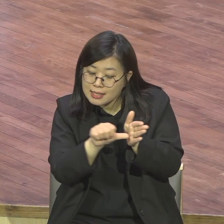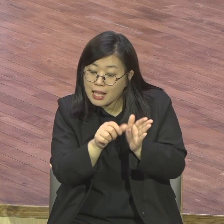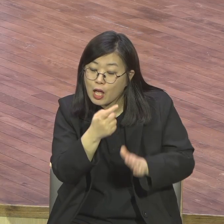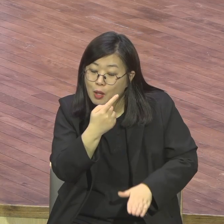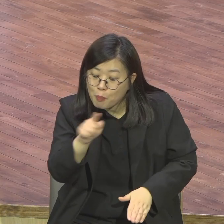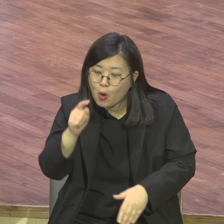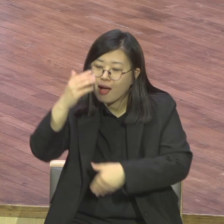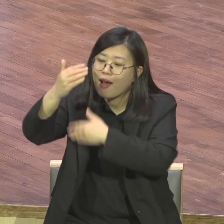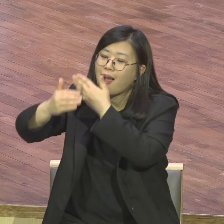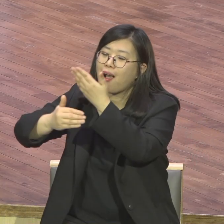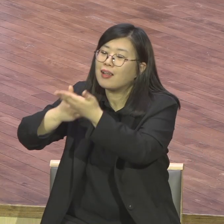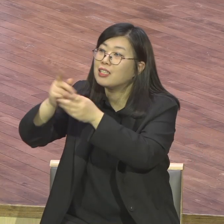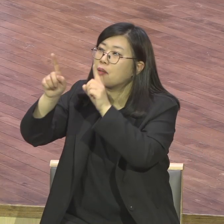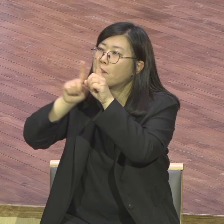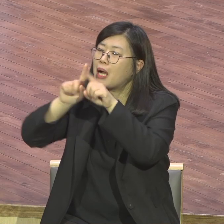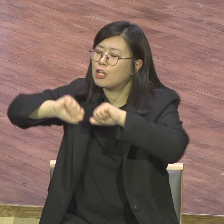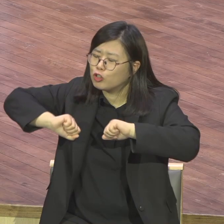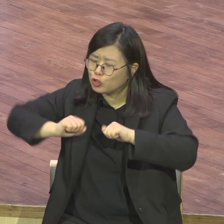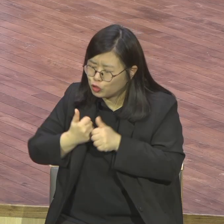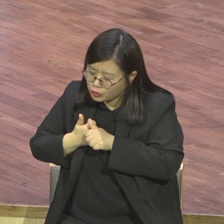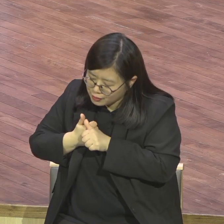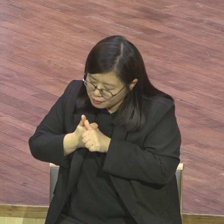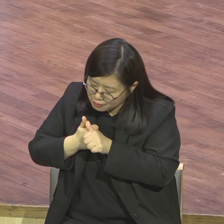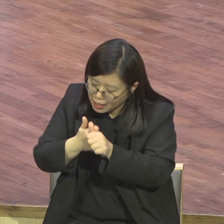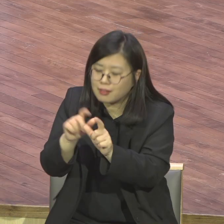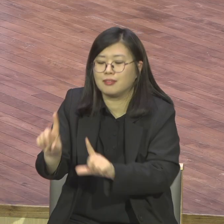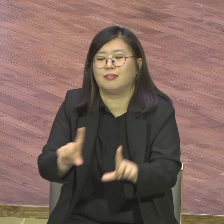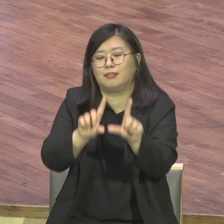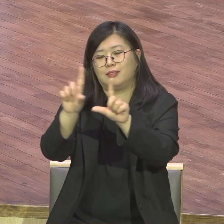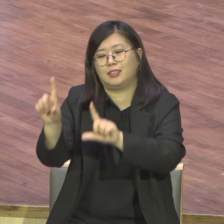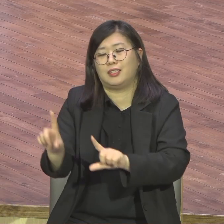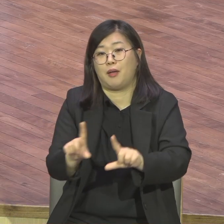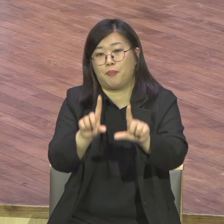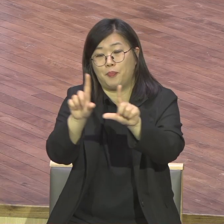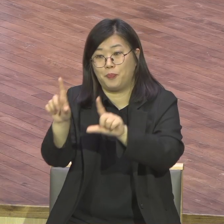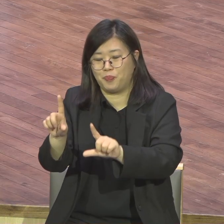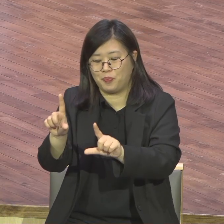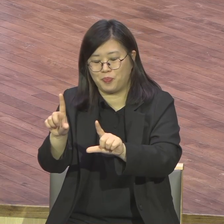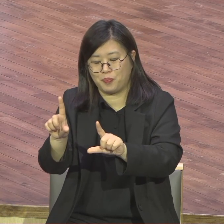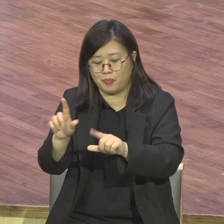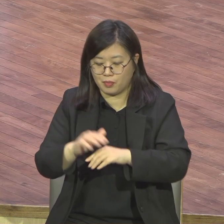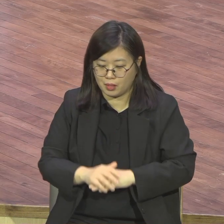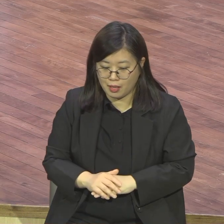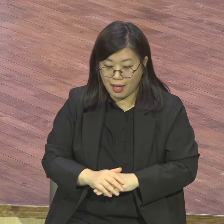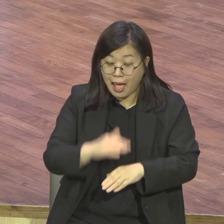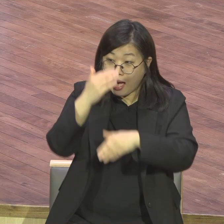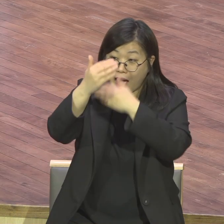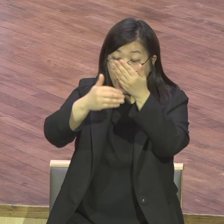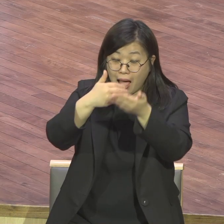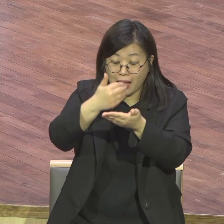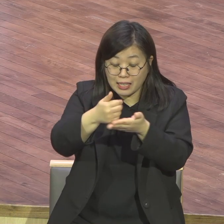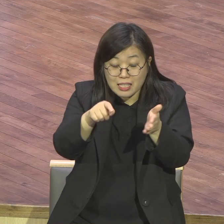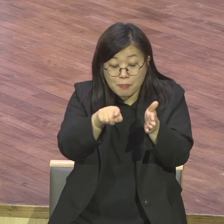여정입니다 그 인생에서 성공은 하나님이 관심을 두신 일을 행하는 것입니다